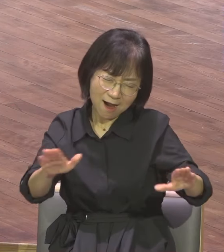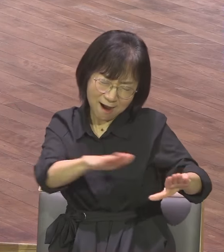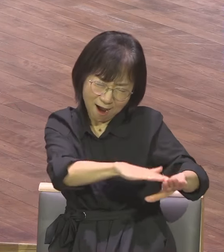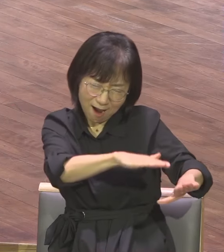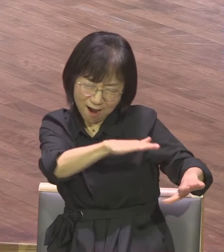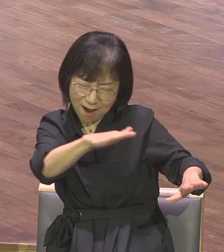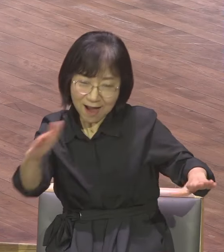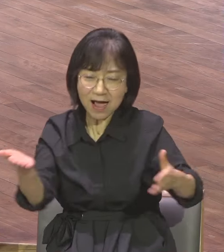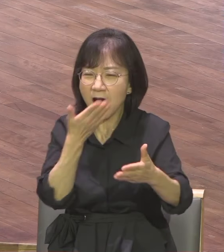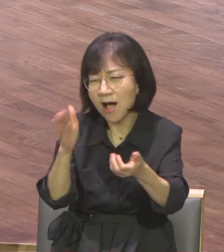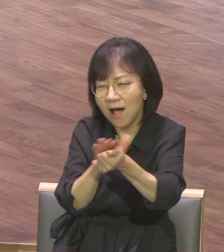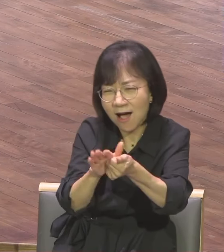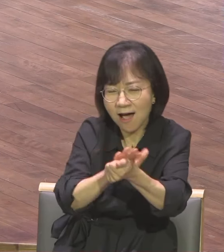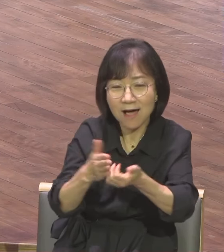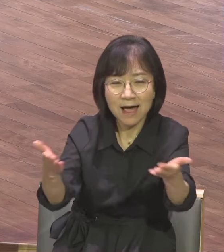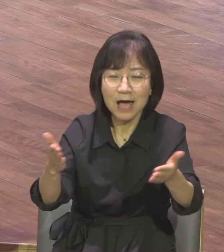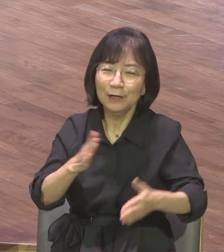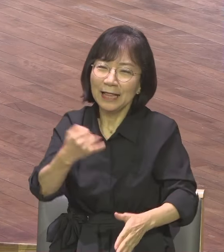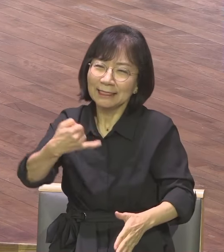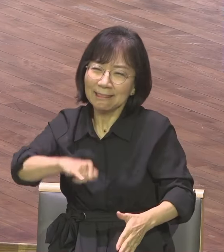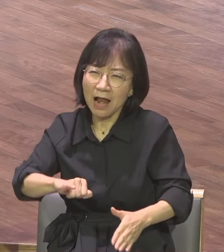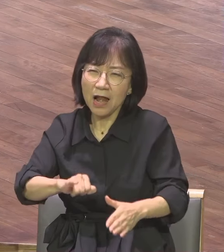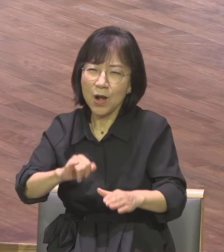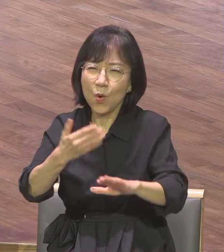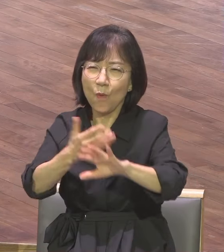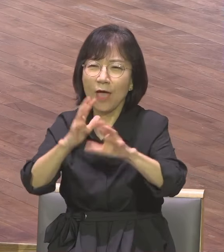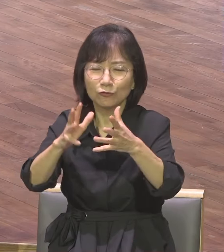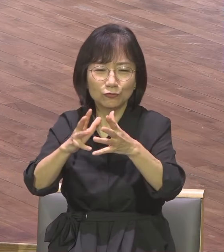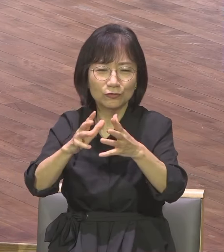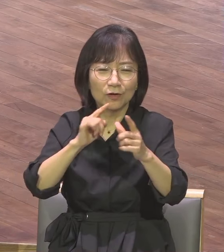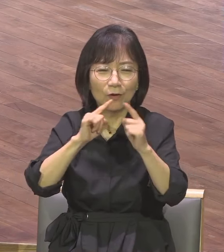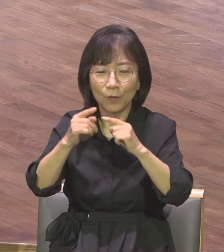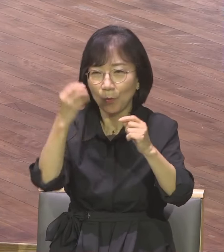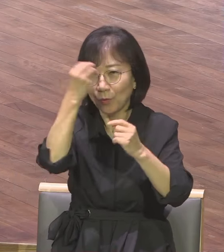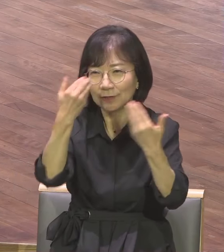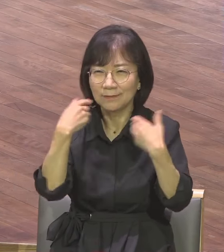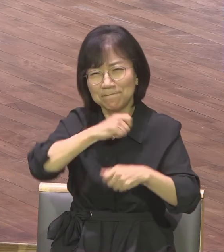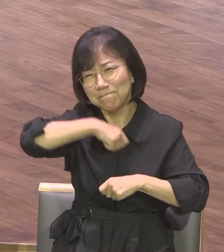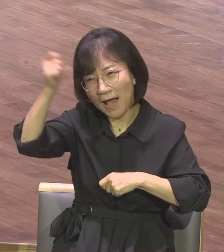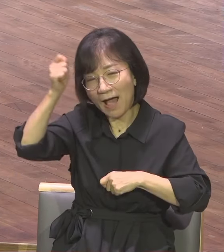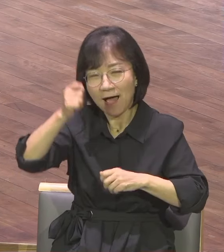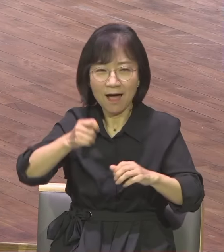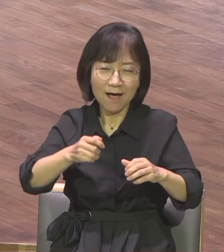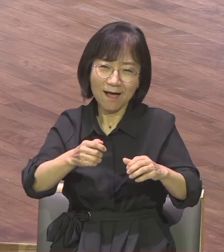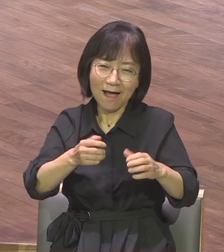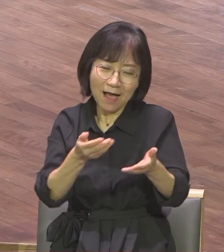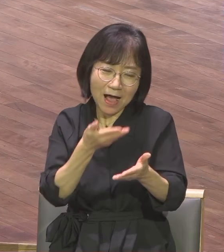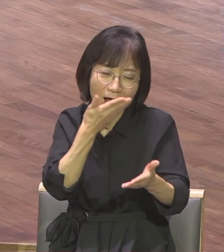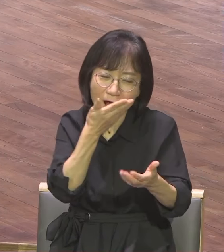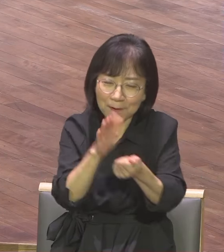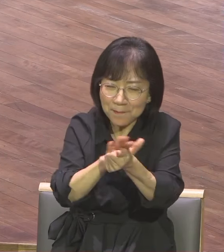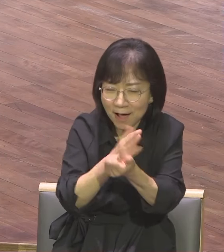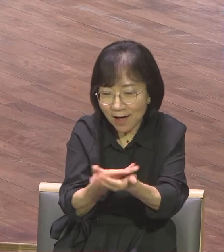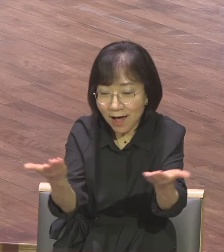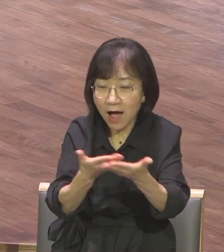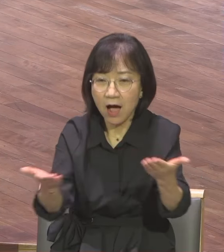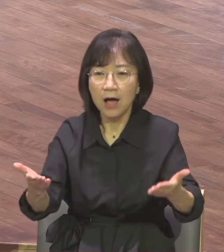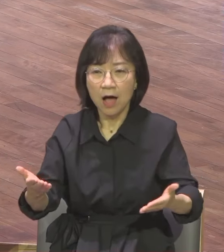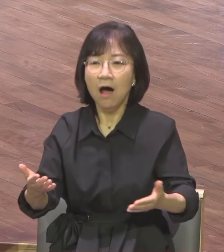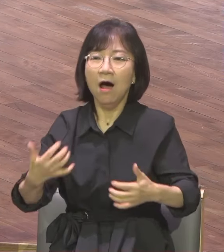우리 딸 외고 갔어요 성도들이 박수 쳤습니다 그리고 목사님은 축복기도 해줬습니다